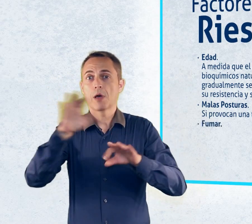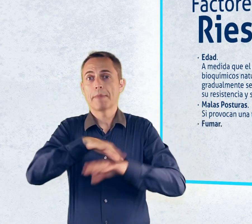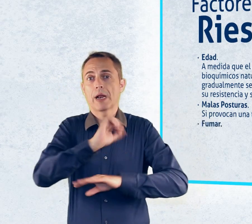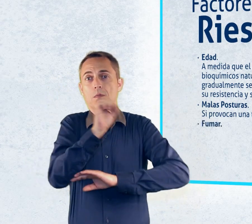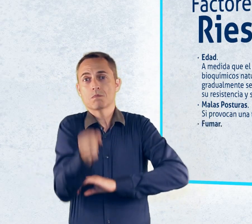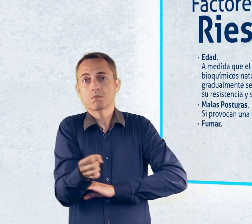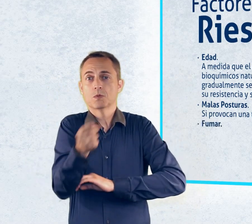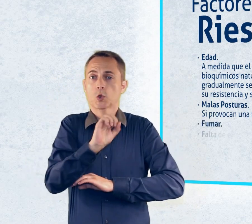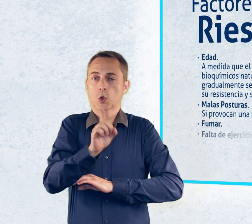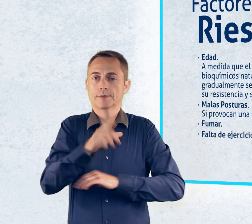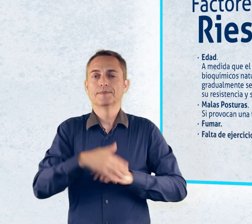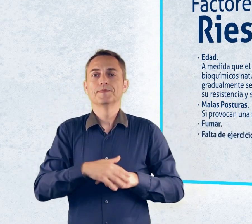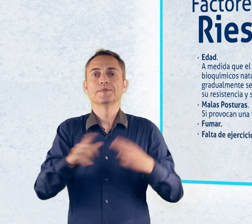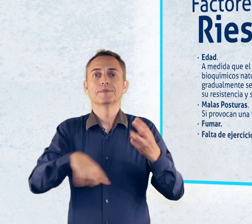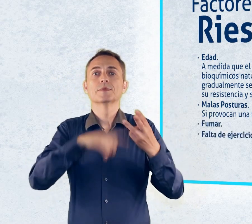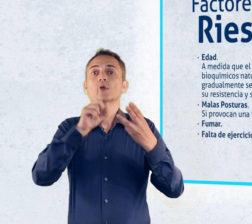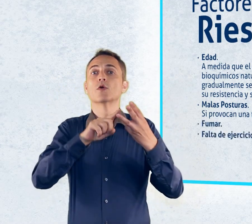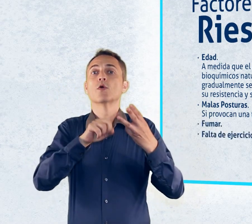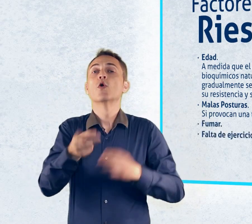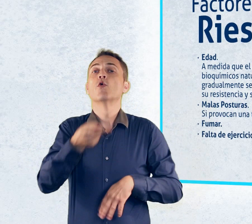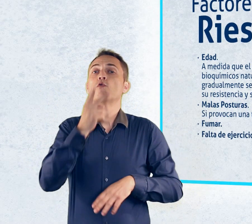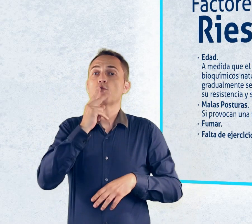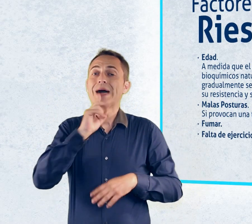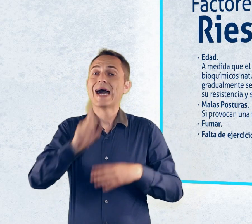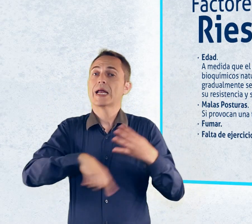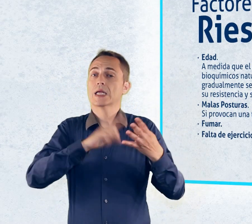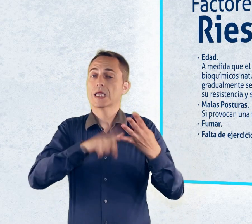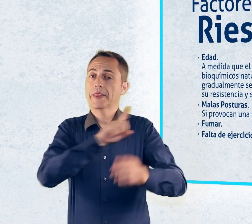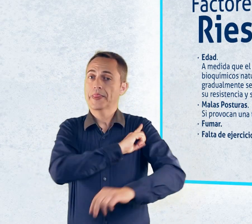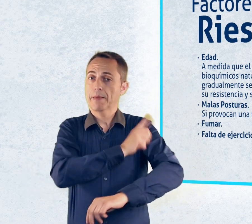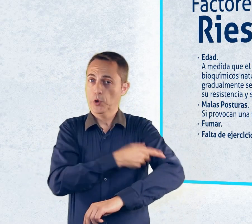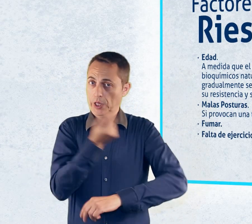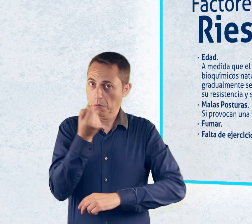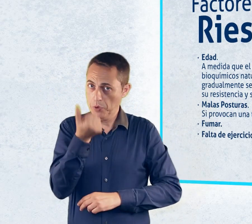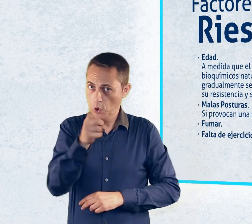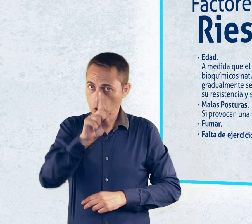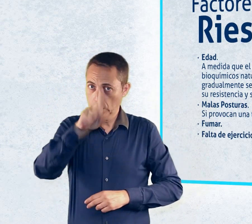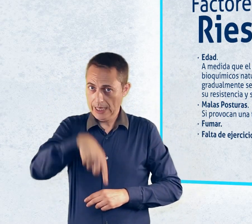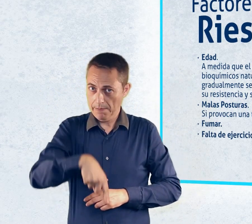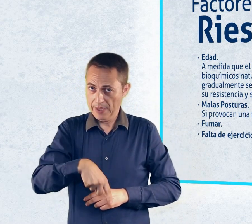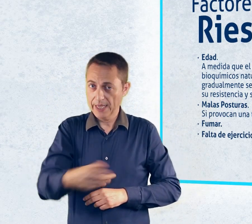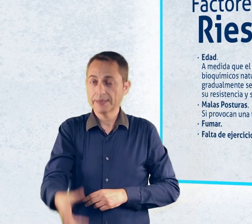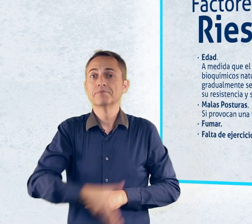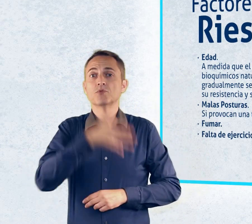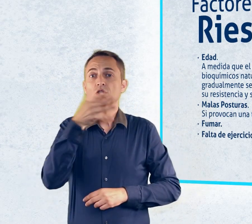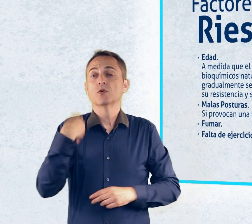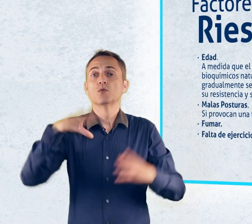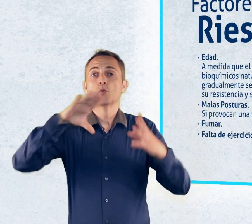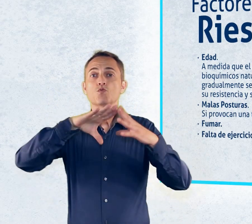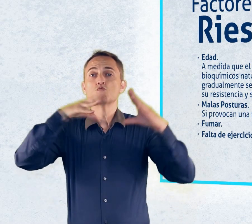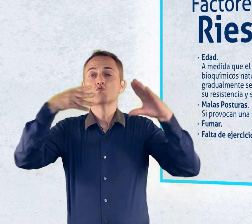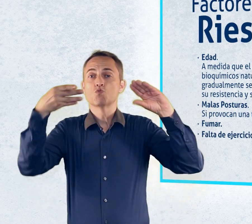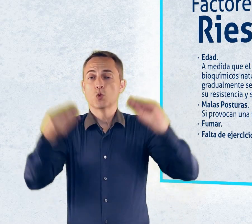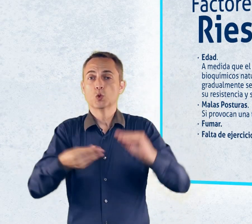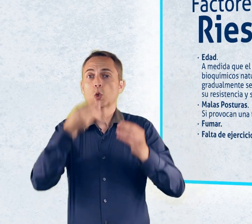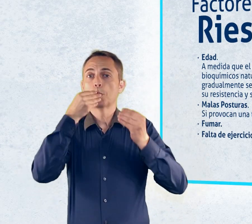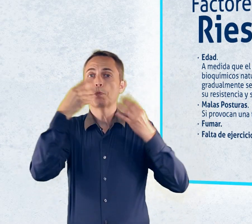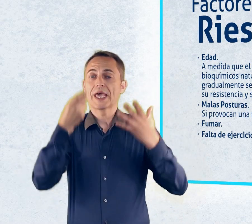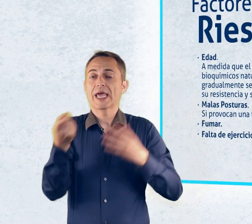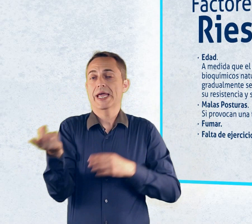fumar, la falta de ejercicio físico, en este caso también debido a que provoca una debilidad de los músculos que hacen agarrar